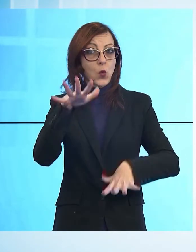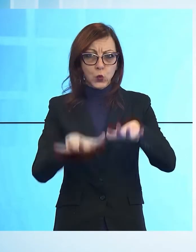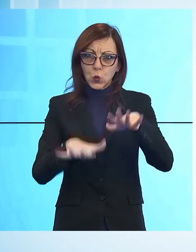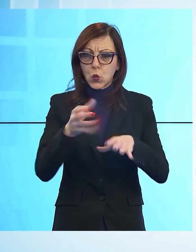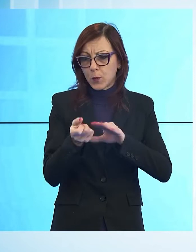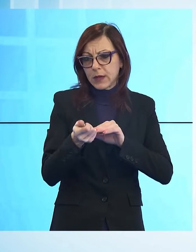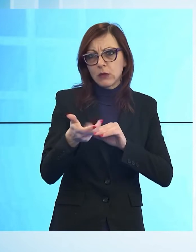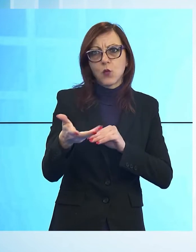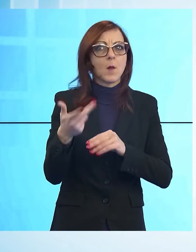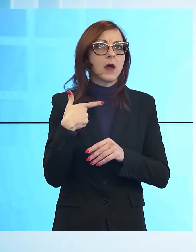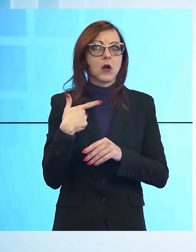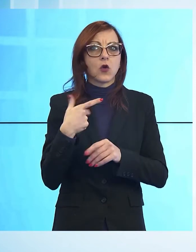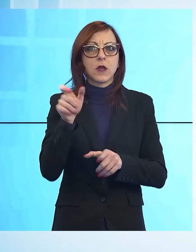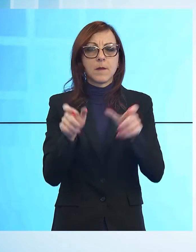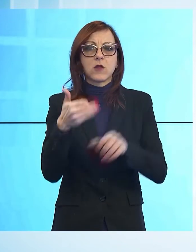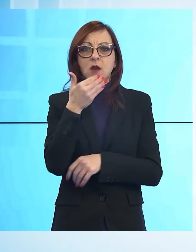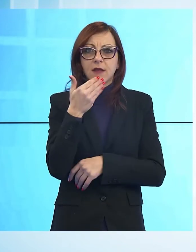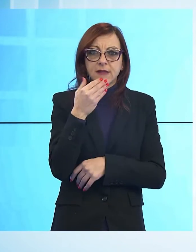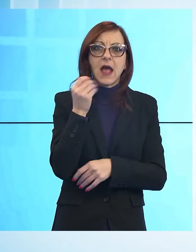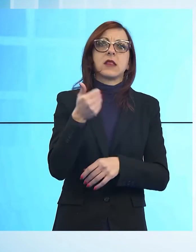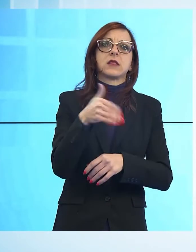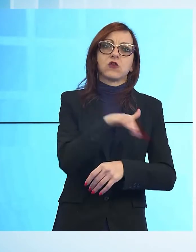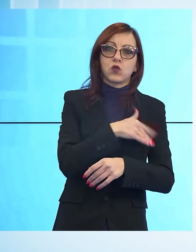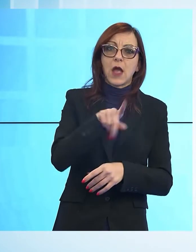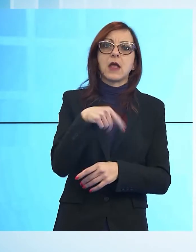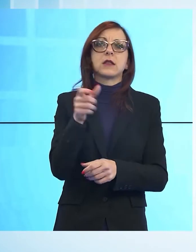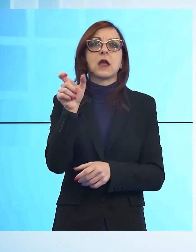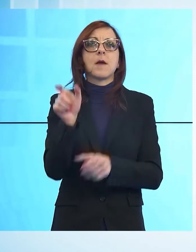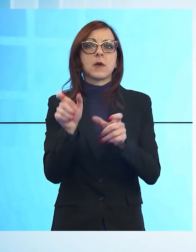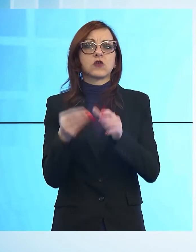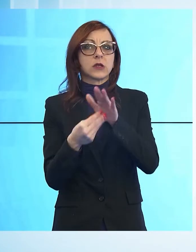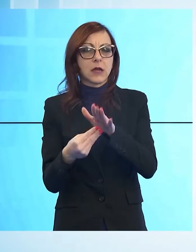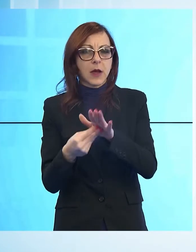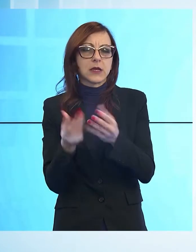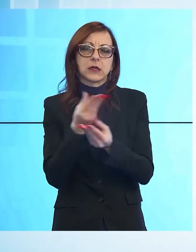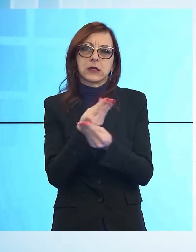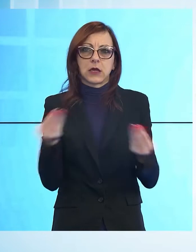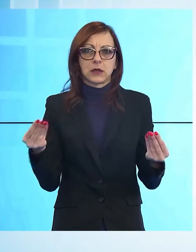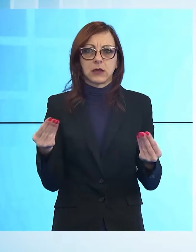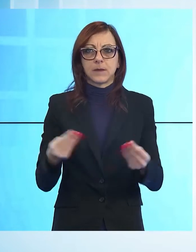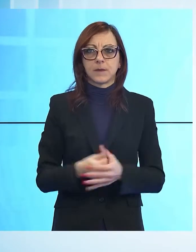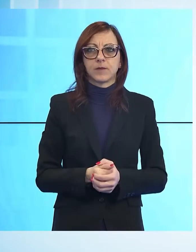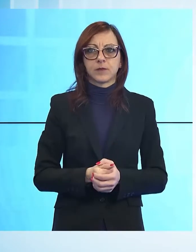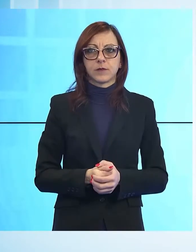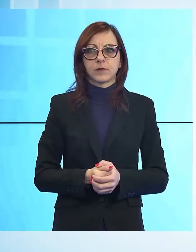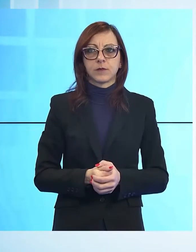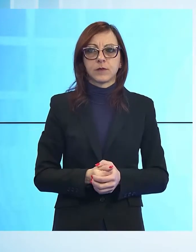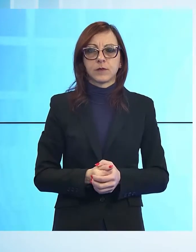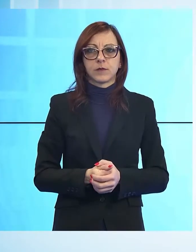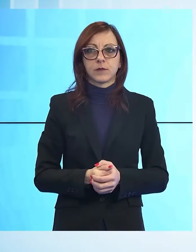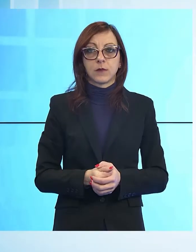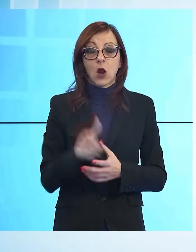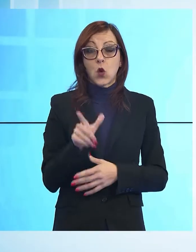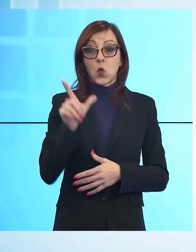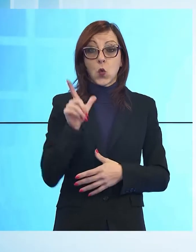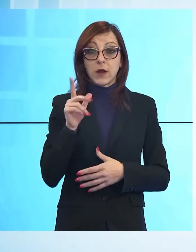assenti all'appello tra studenti e personale. Sentiamo Virginia Torriani. Sono rientrati in aula lunedì gli